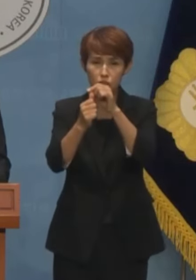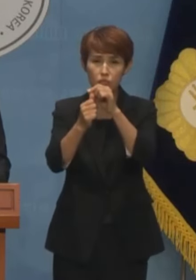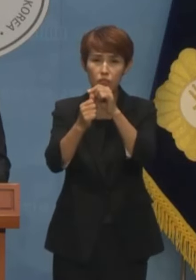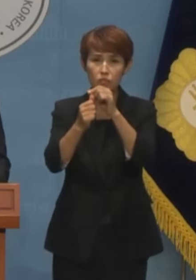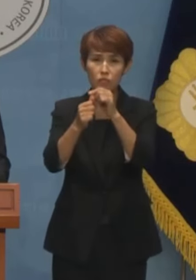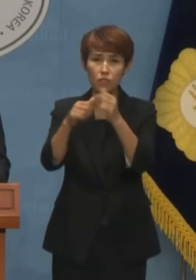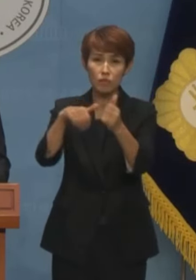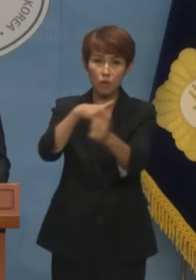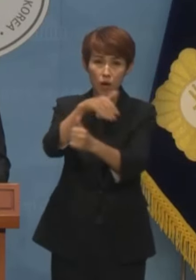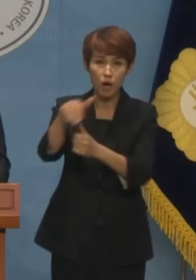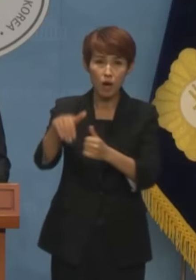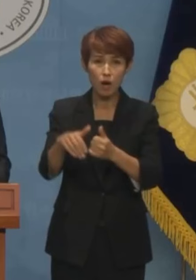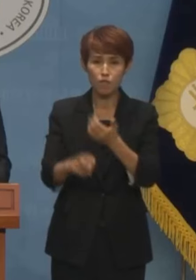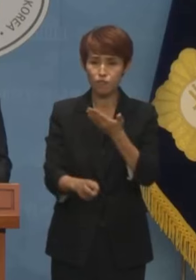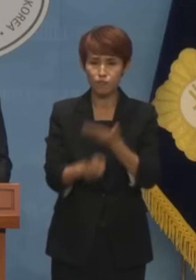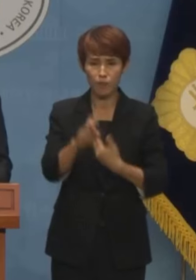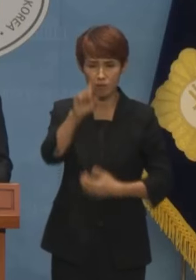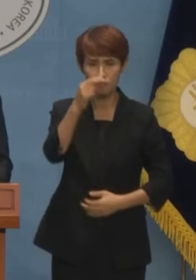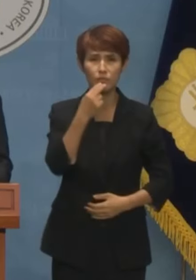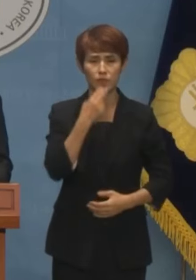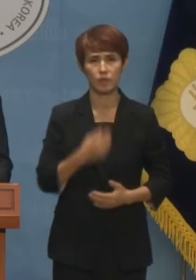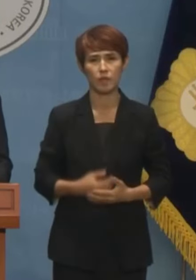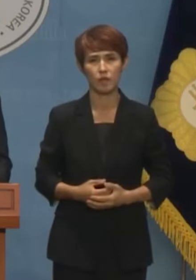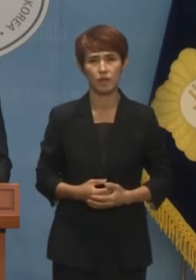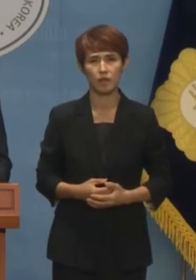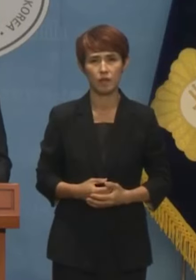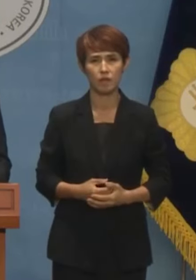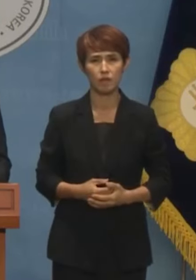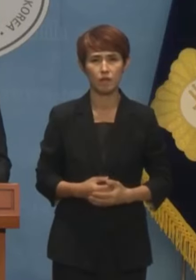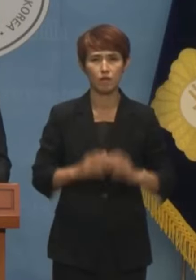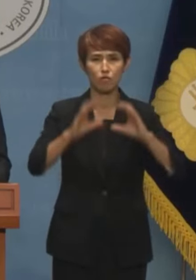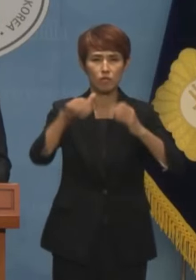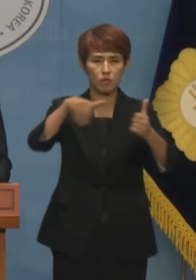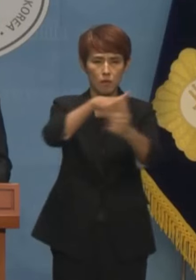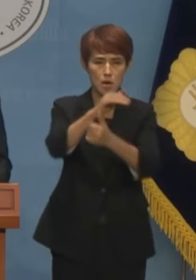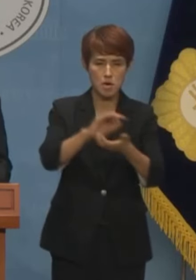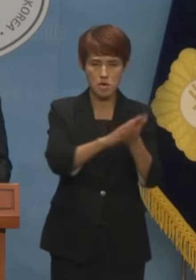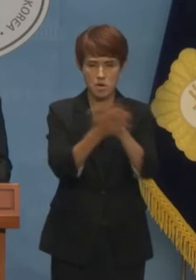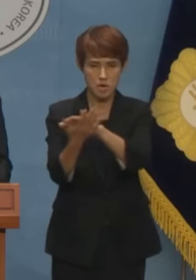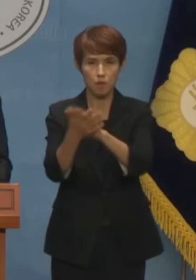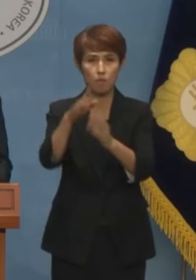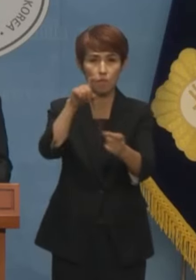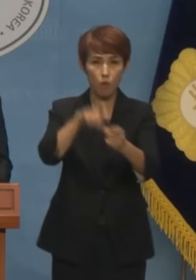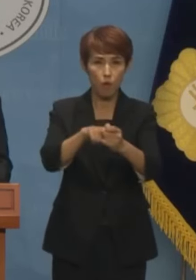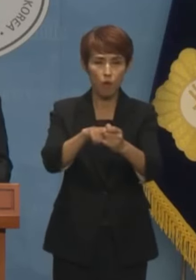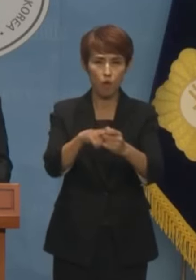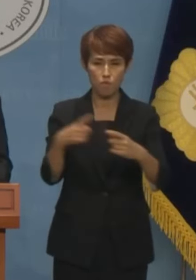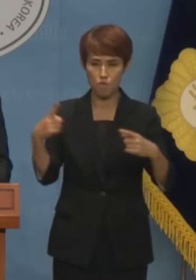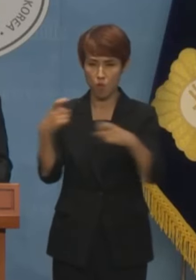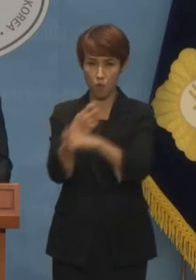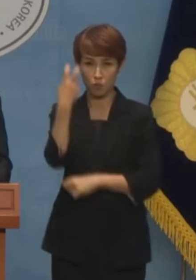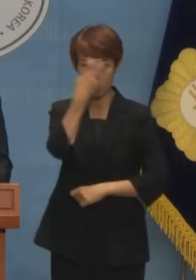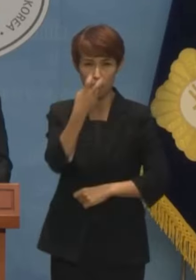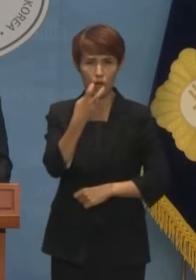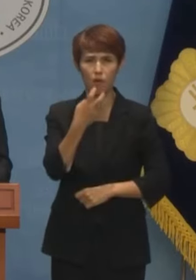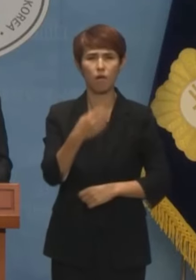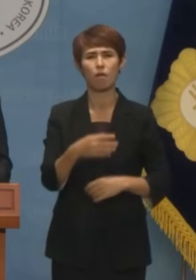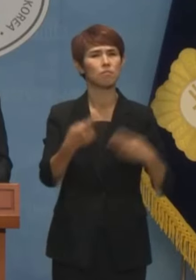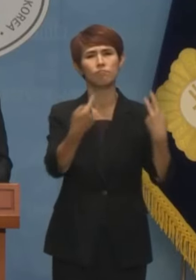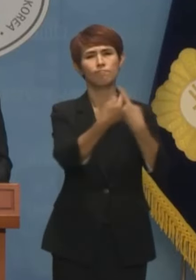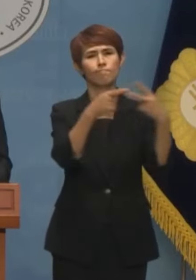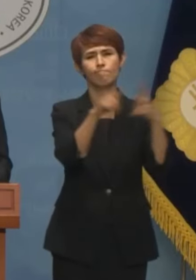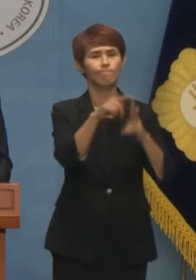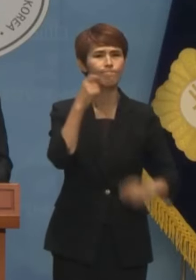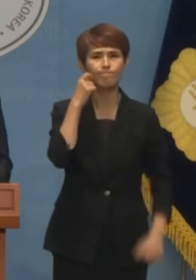없었습니다. 국명전환형 보복조사는 도저히 납득할 수